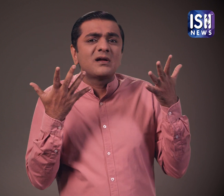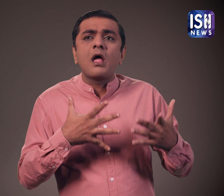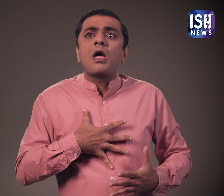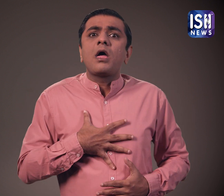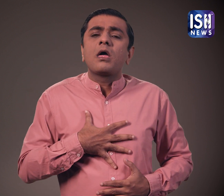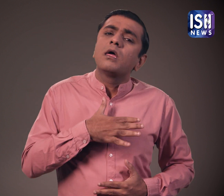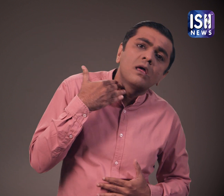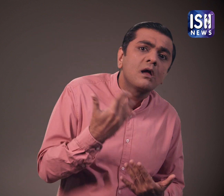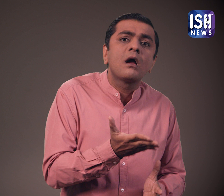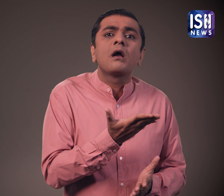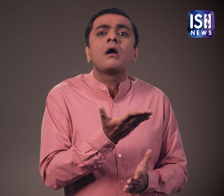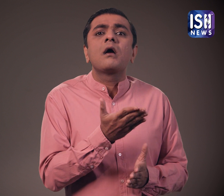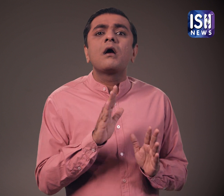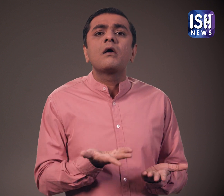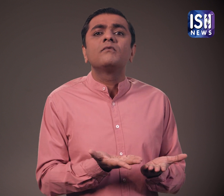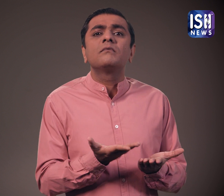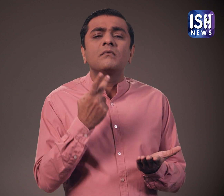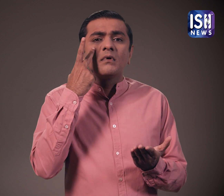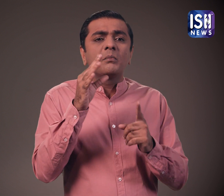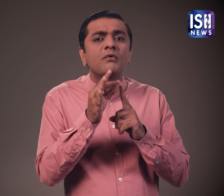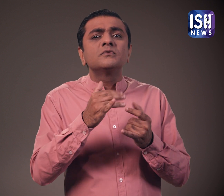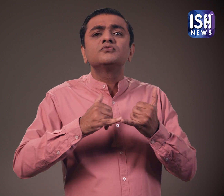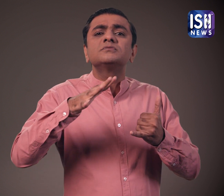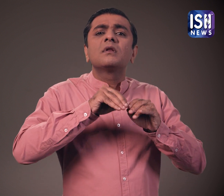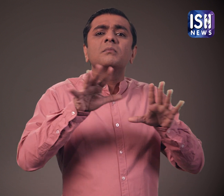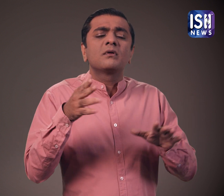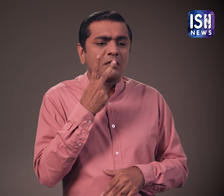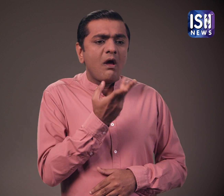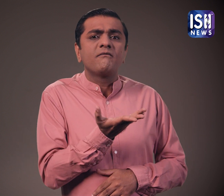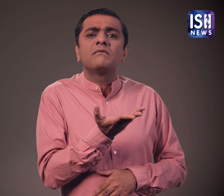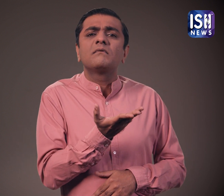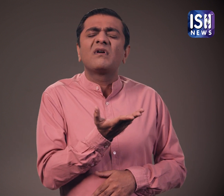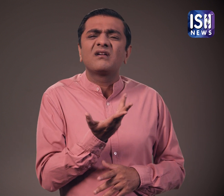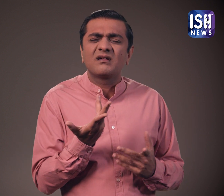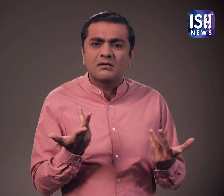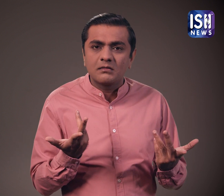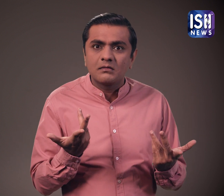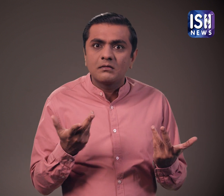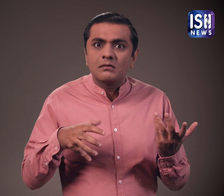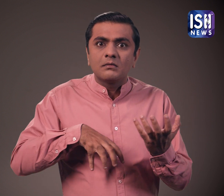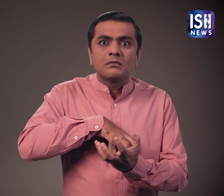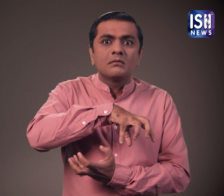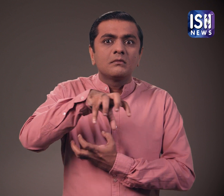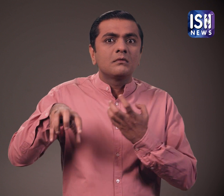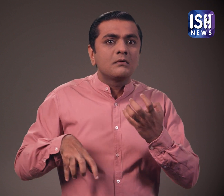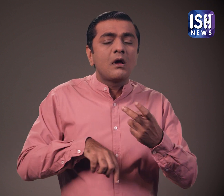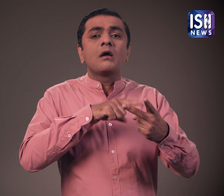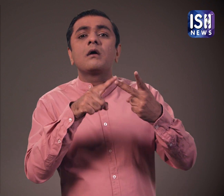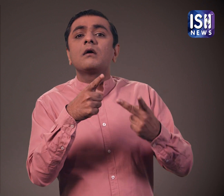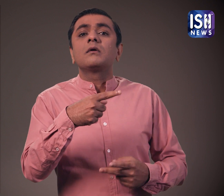और उसकी मौत हो गई यह एक सबूत है जो सोशल मीडिया पर वाइरल हो रहा है कुछ भी सबस्ट नहीं है एक